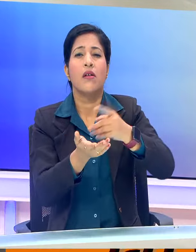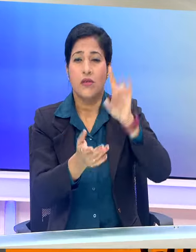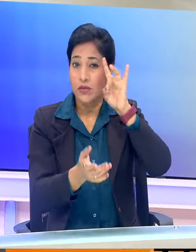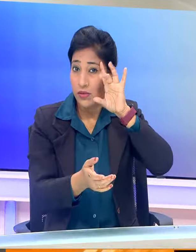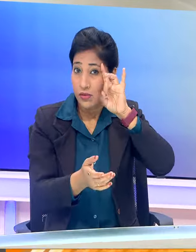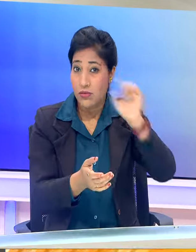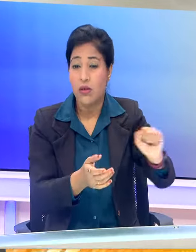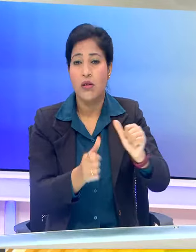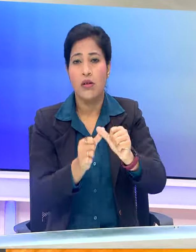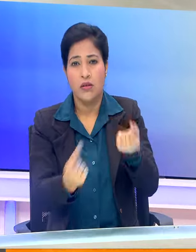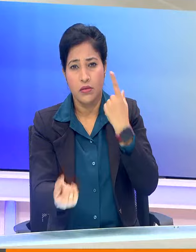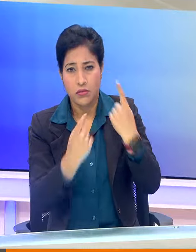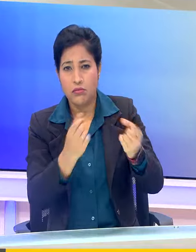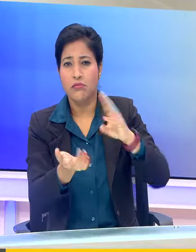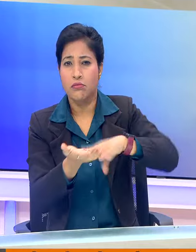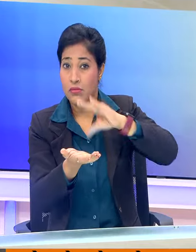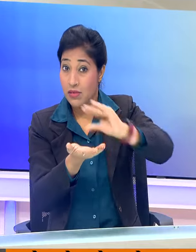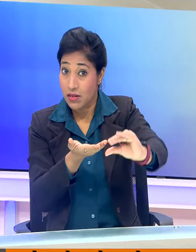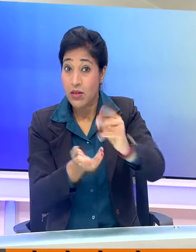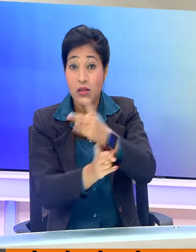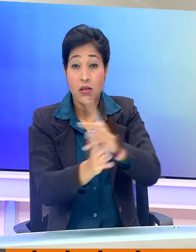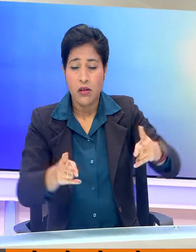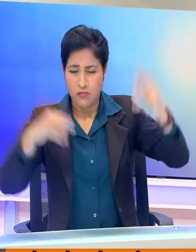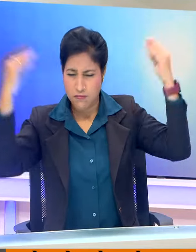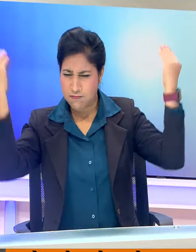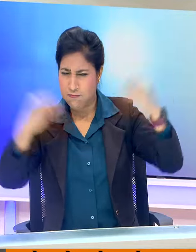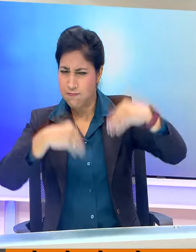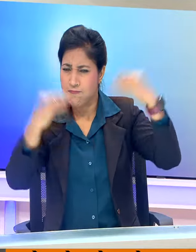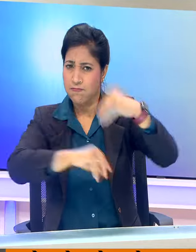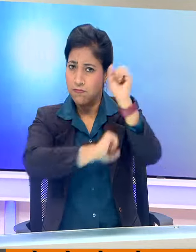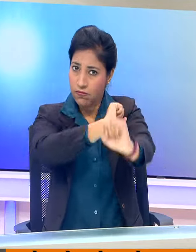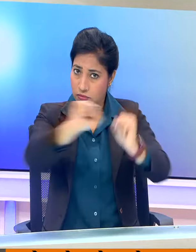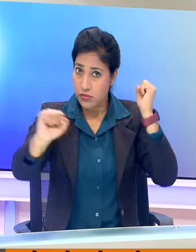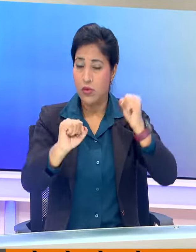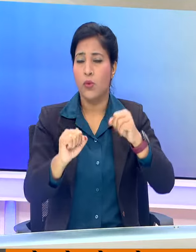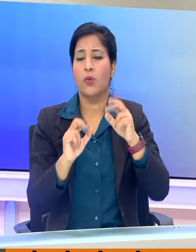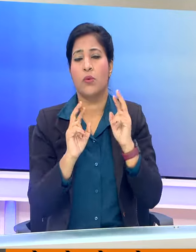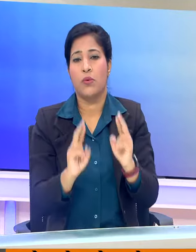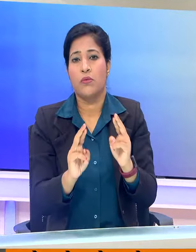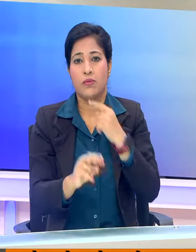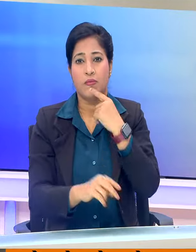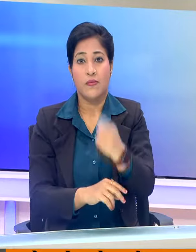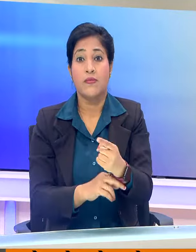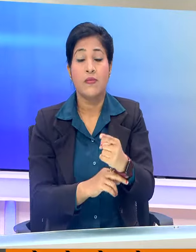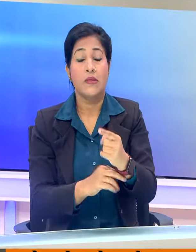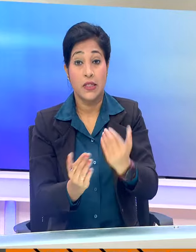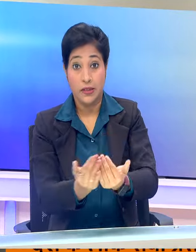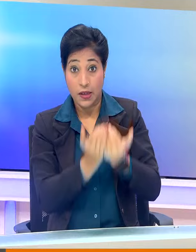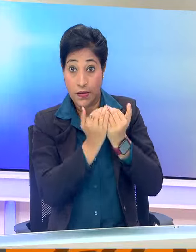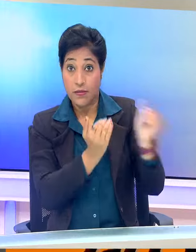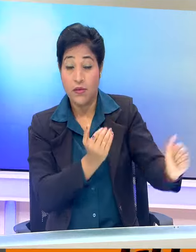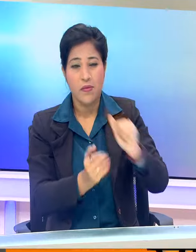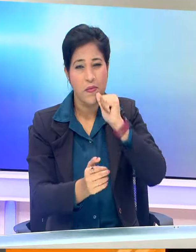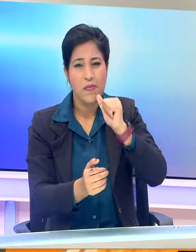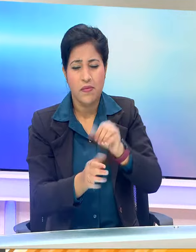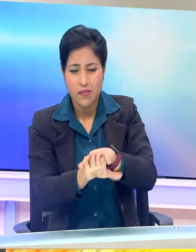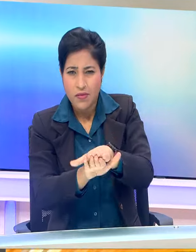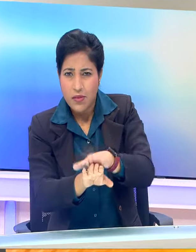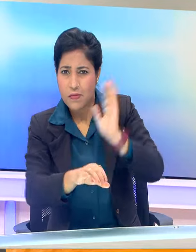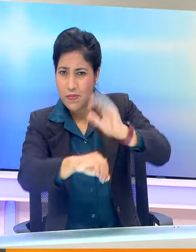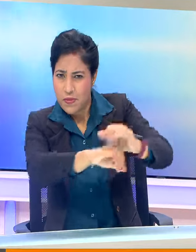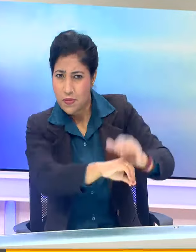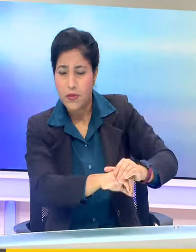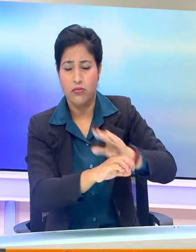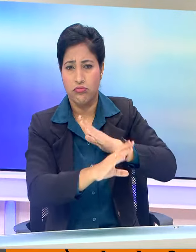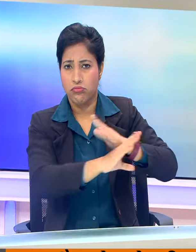त्रेपुरा, असम और मेघाले में तेज बारिश की आशंग का व्यक्त की है सिरक्षा के मदे नजर मच्वारों को सोमबार की